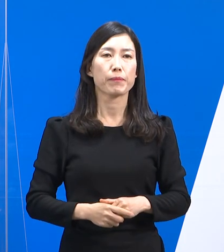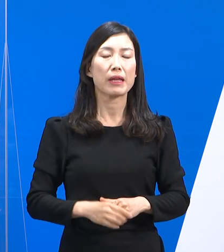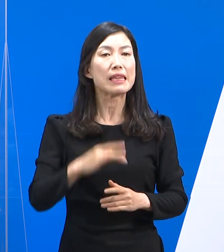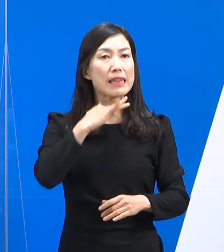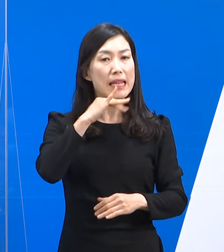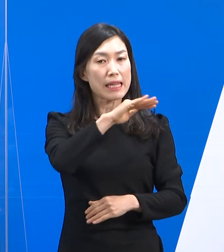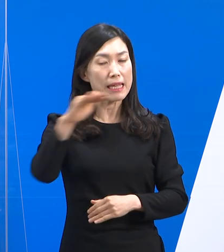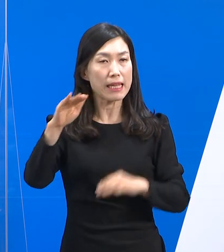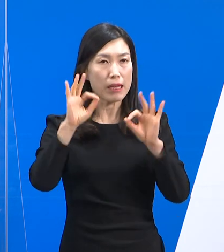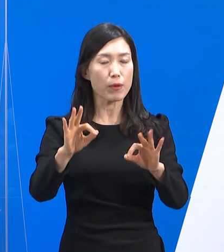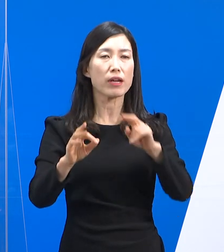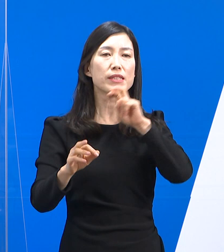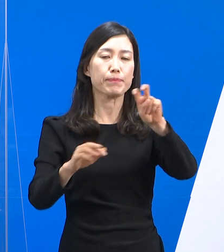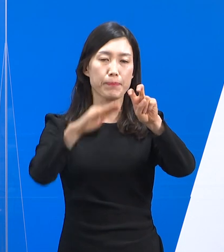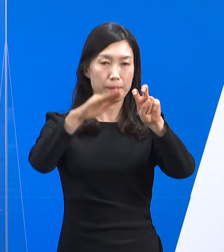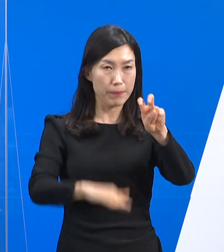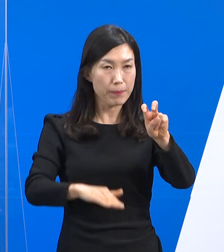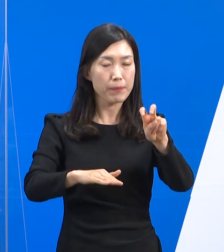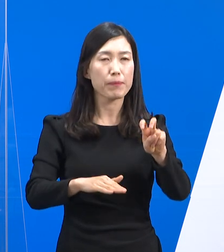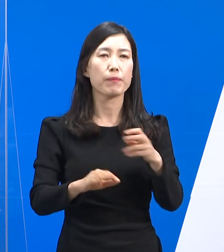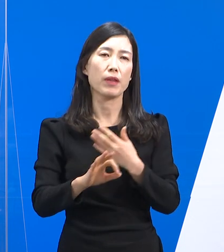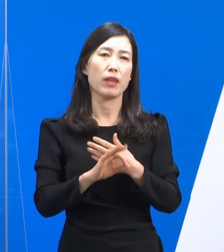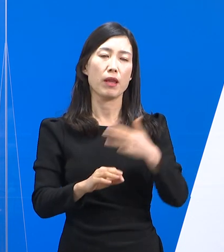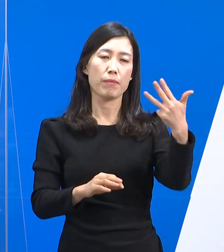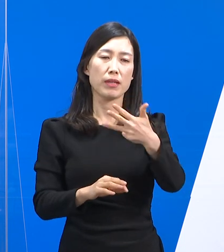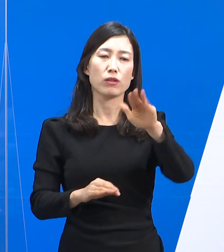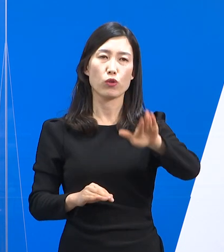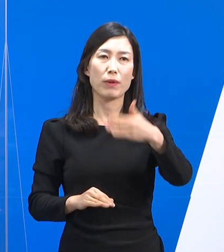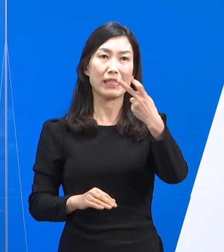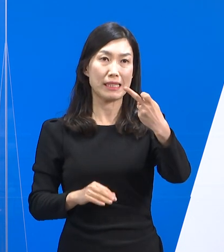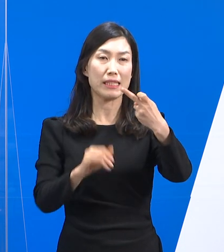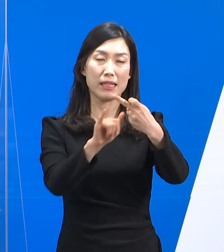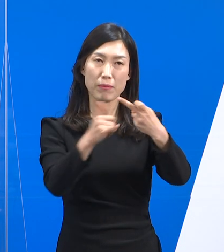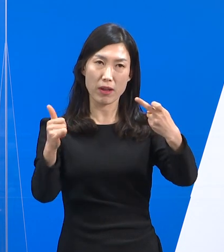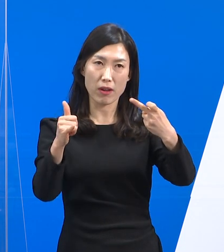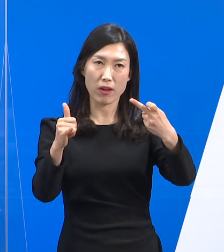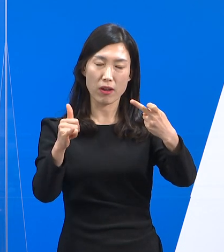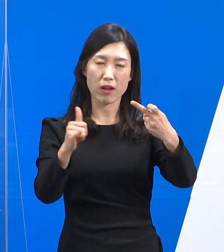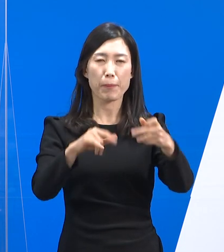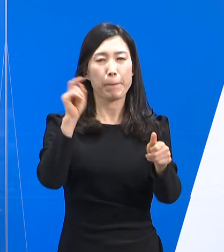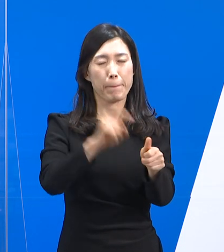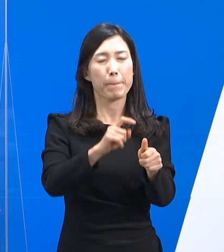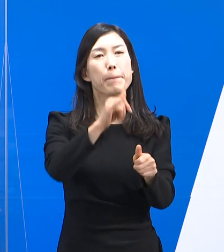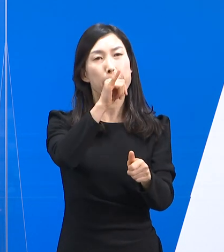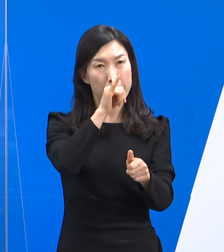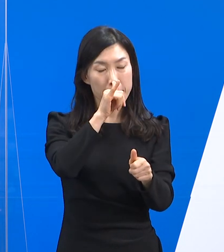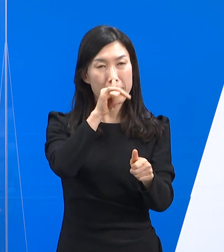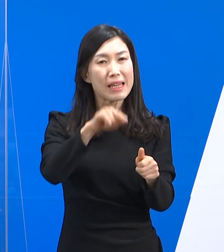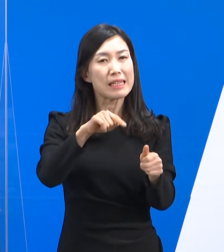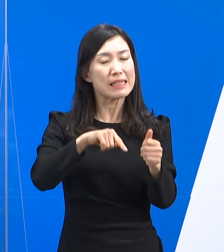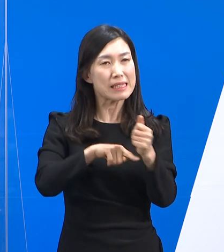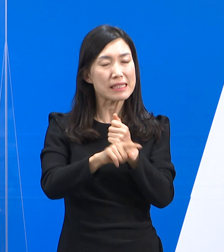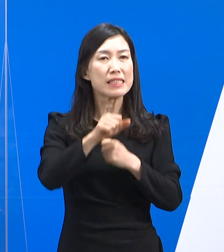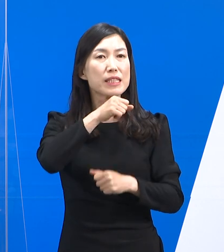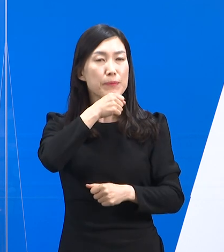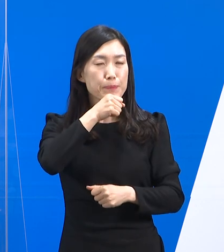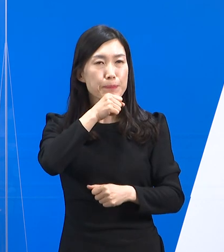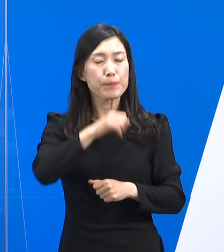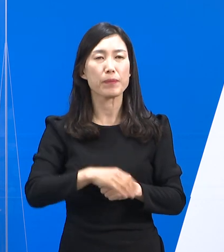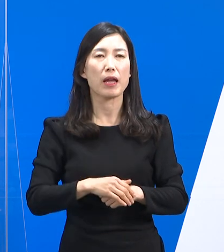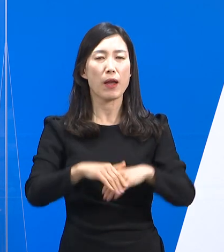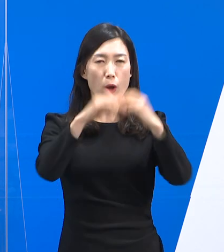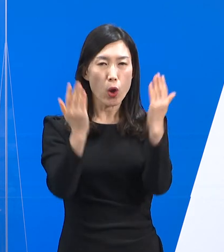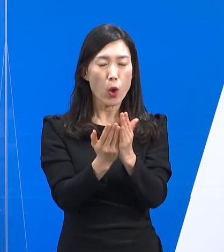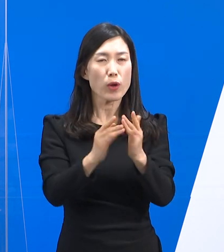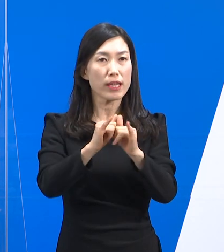연령별로 보면 20세 미만에서 8,912명의 확진자가 발생하였으며 비율로 봤을 때